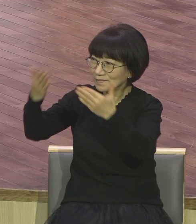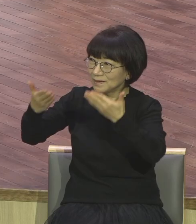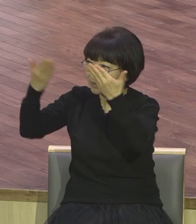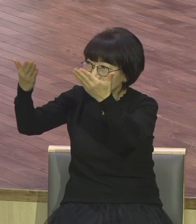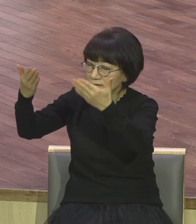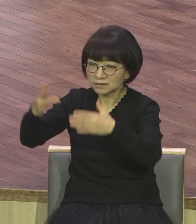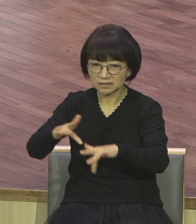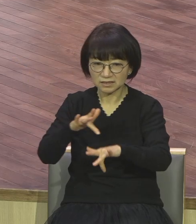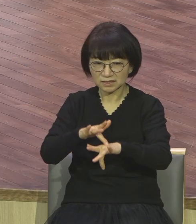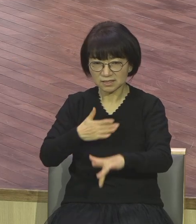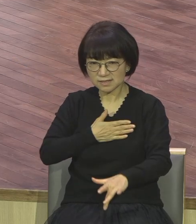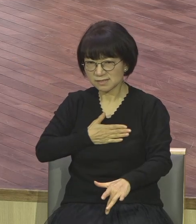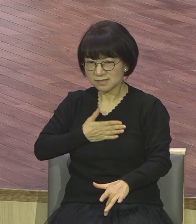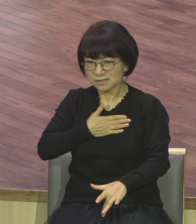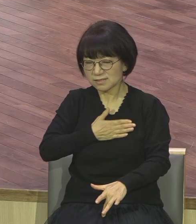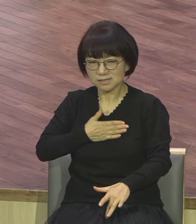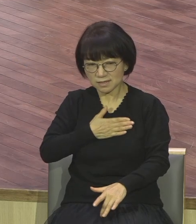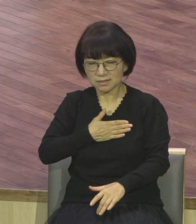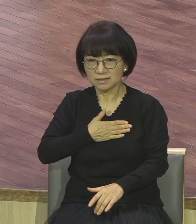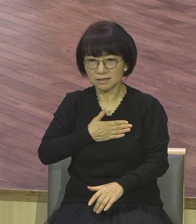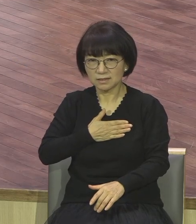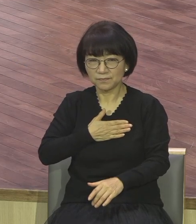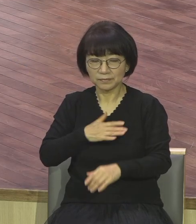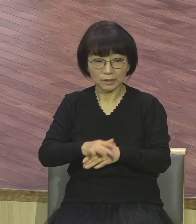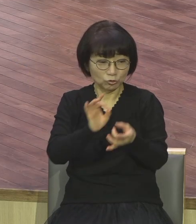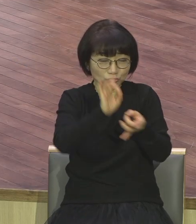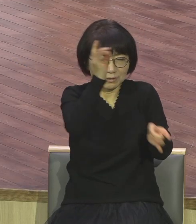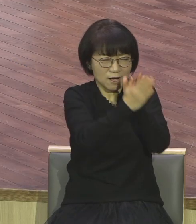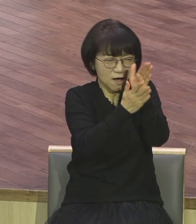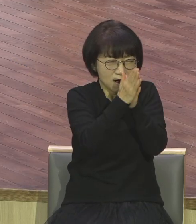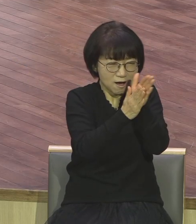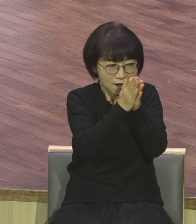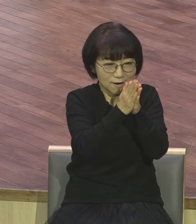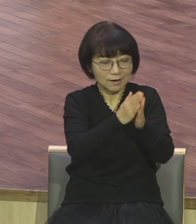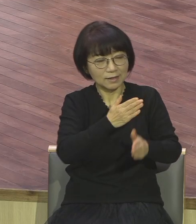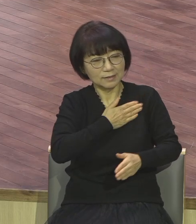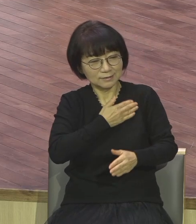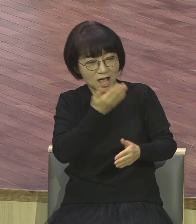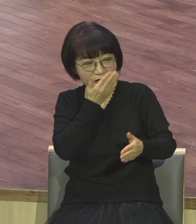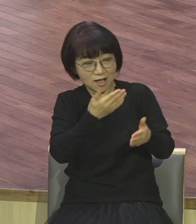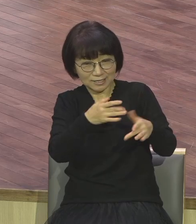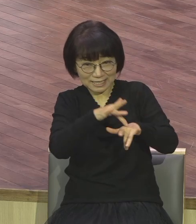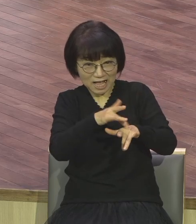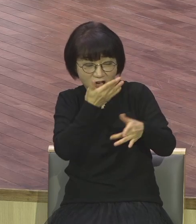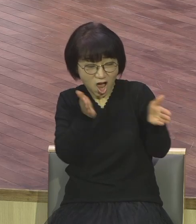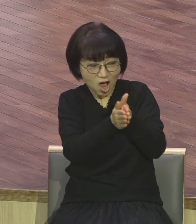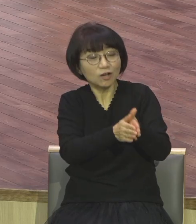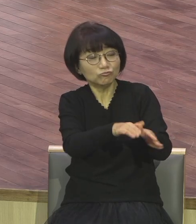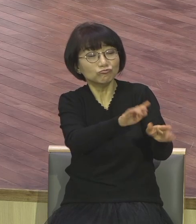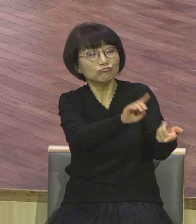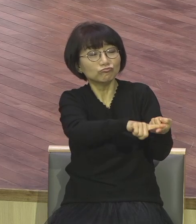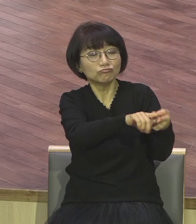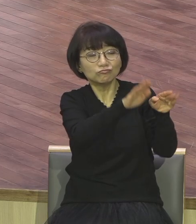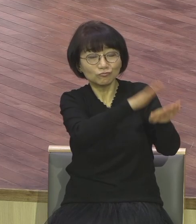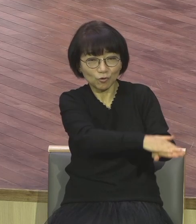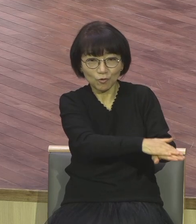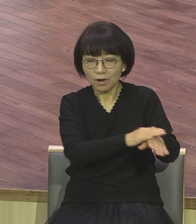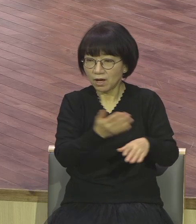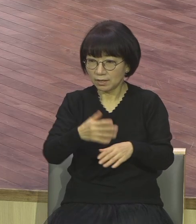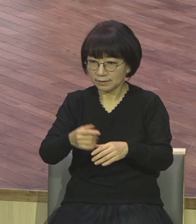우상 숭배하는 것들은 가만 자기 예배하니까 놔두고 하나님 예배하는 자들만 차다 댕기면 조져 그러니까 예배 거의 다 실패해버려요 예배